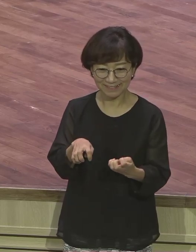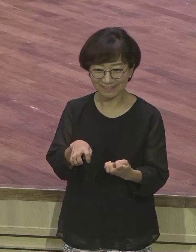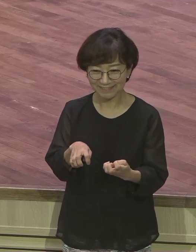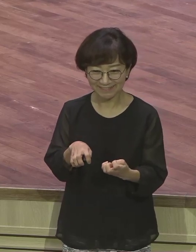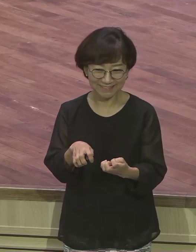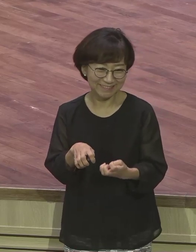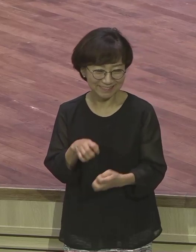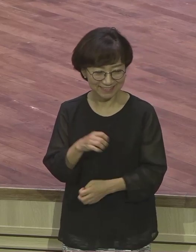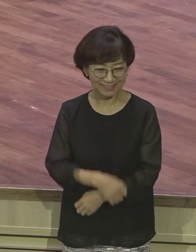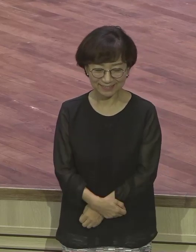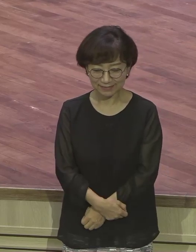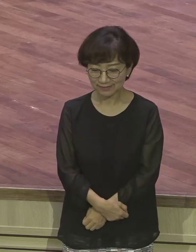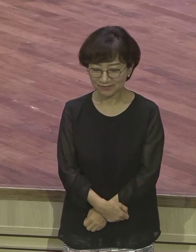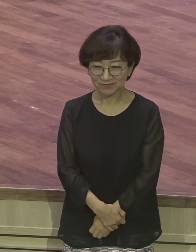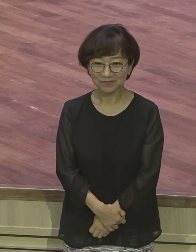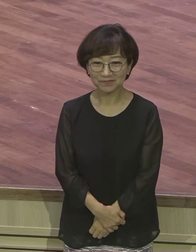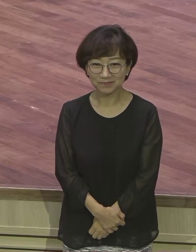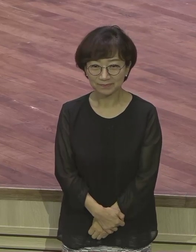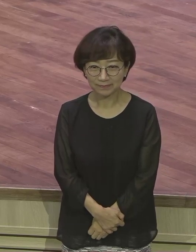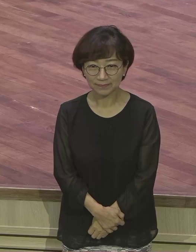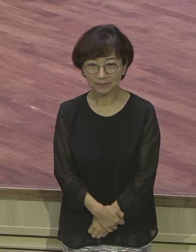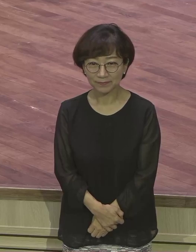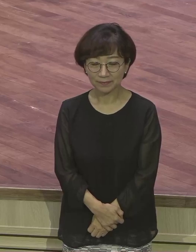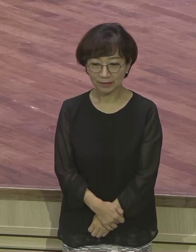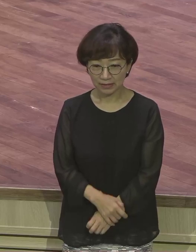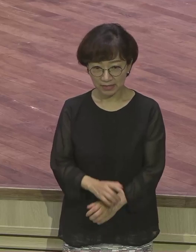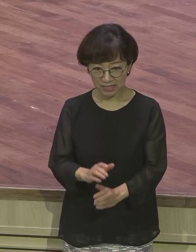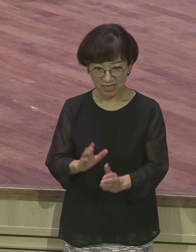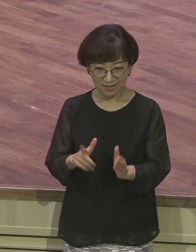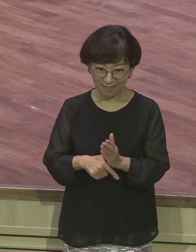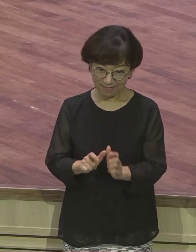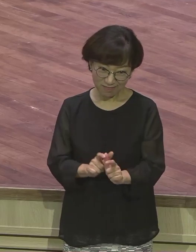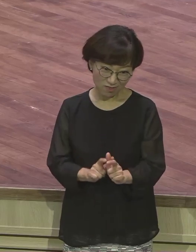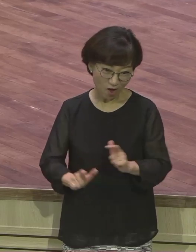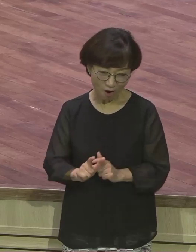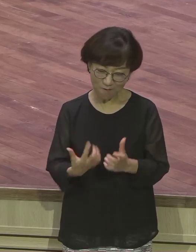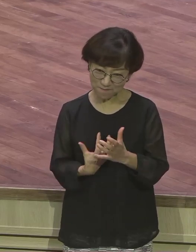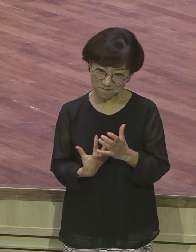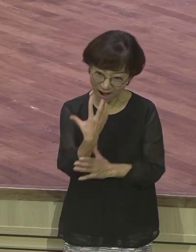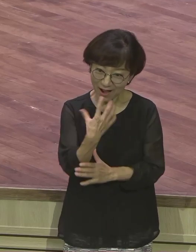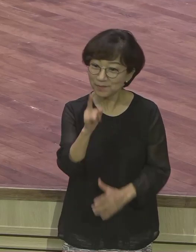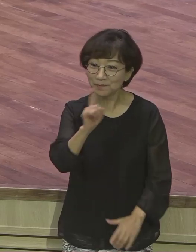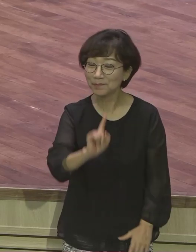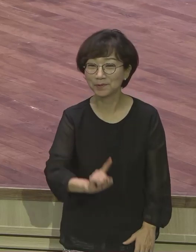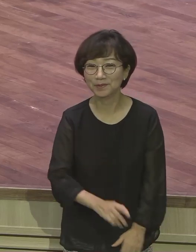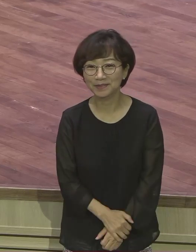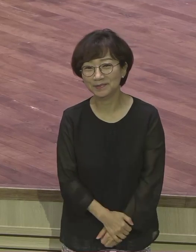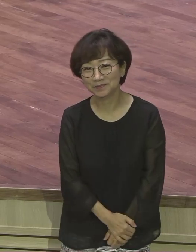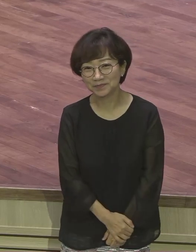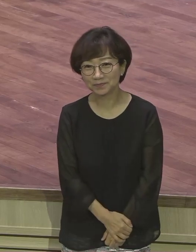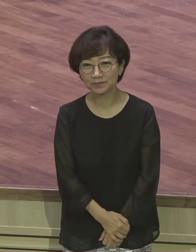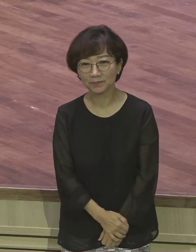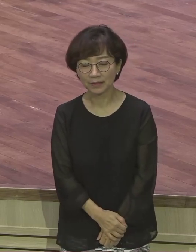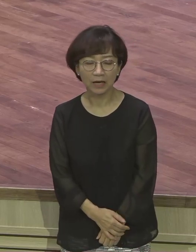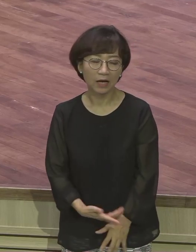그런데 거기에다 더 키움을 붓는 오늘 말을 하는 겁니다. 미치고 환장하는 거죠.